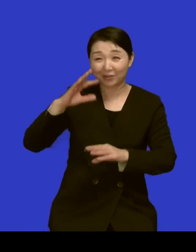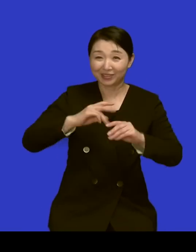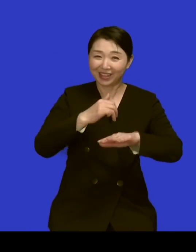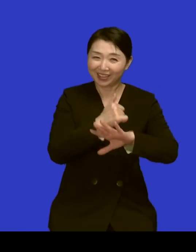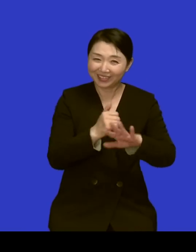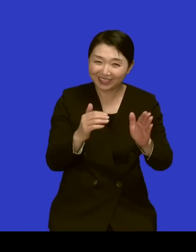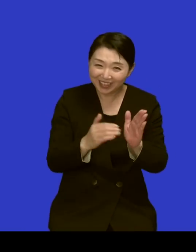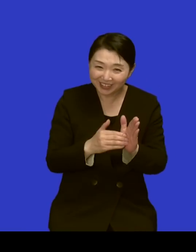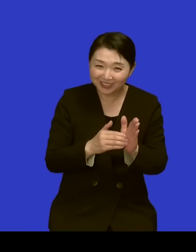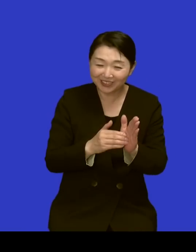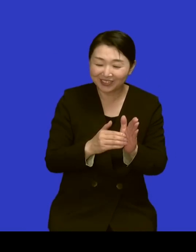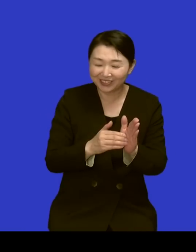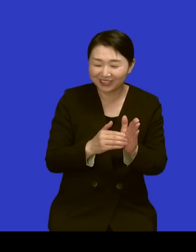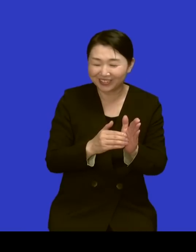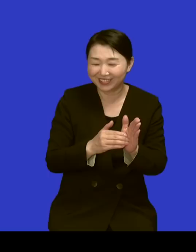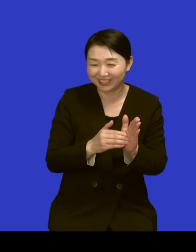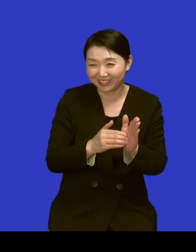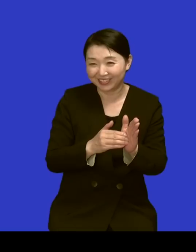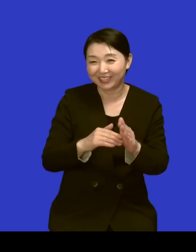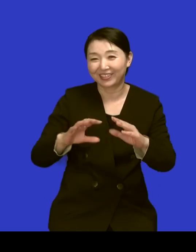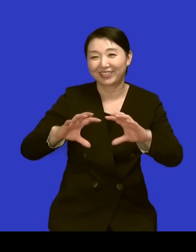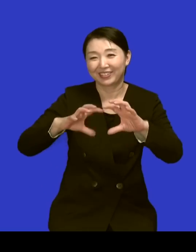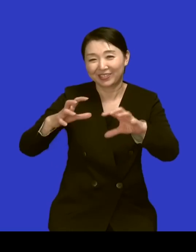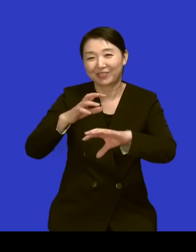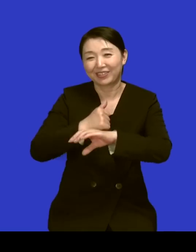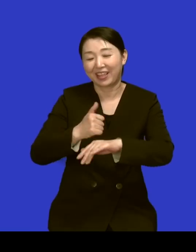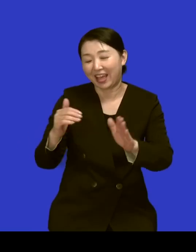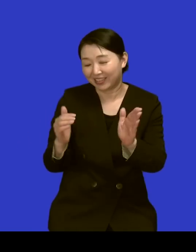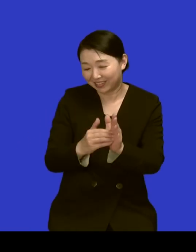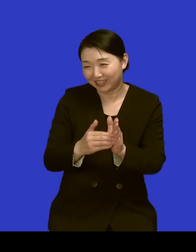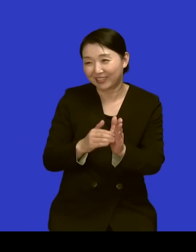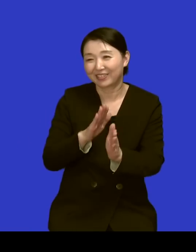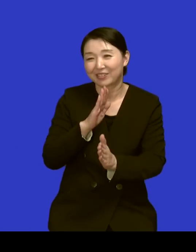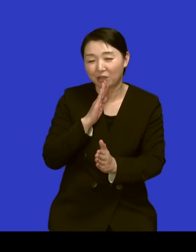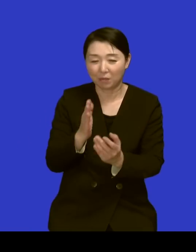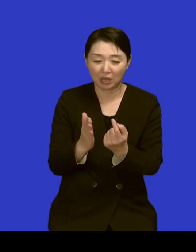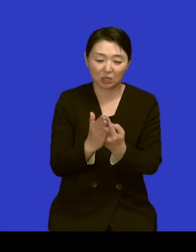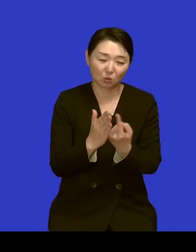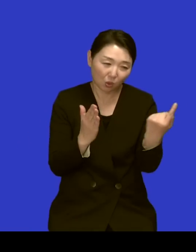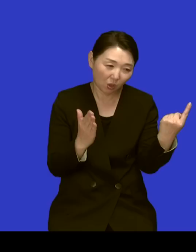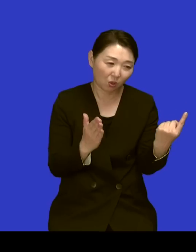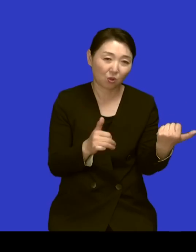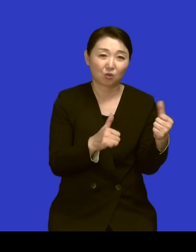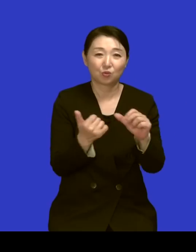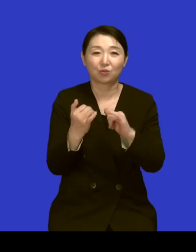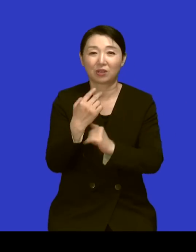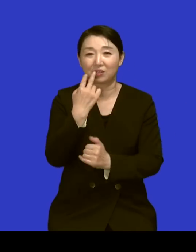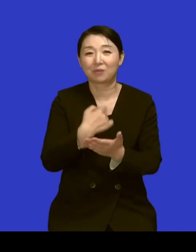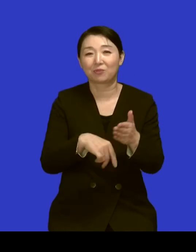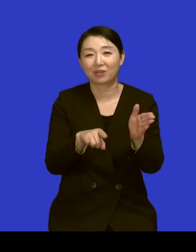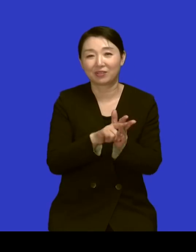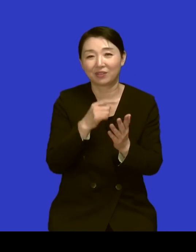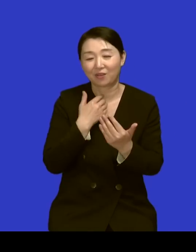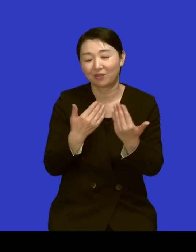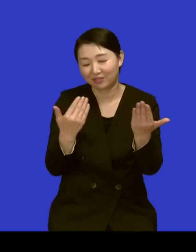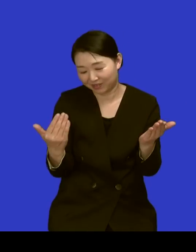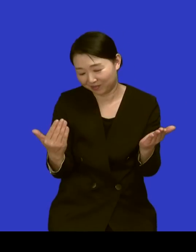하세요 지구의 땅 끝에 그 정말 소외되고 죽어가는 생명들을 위해서 이렇게 헌신하고 계시다는 그 모습에